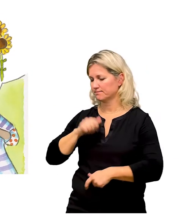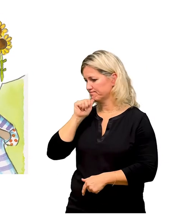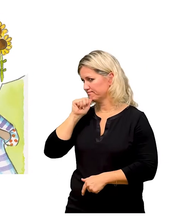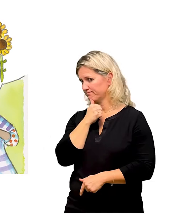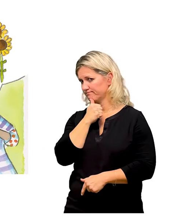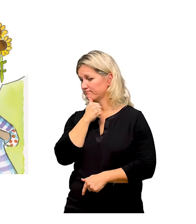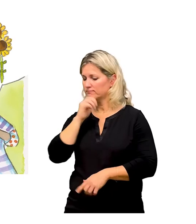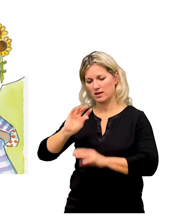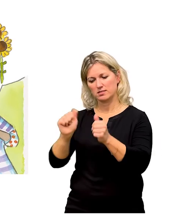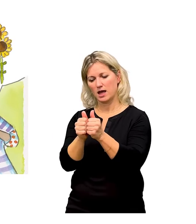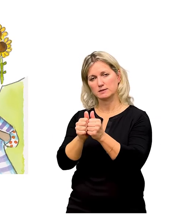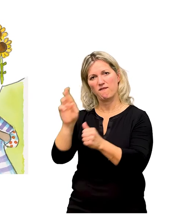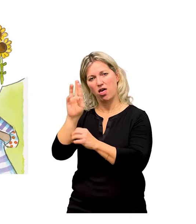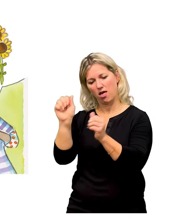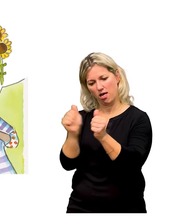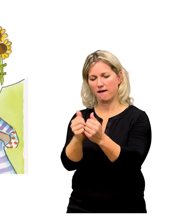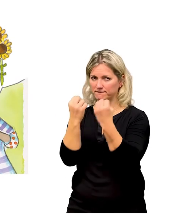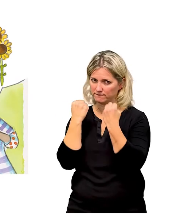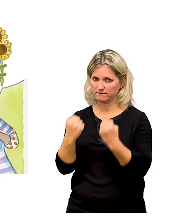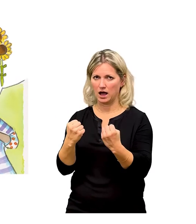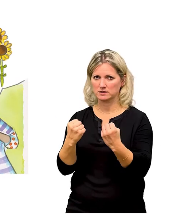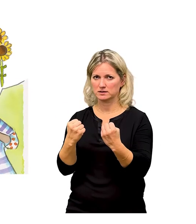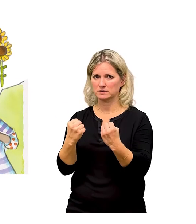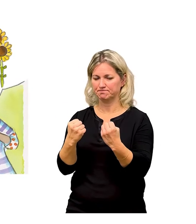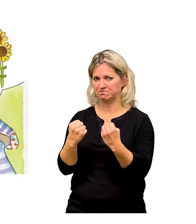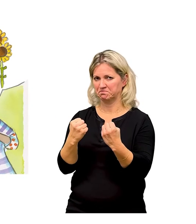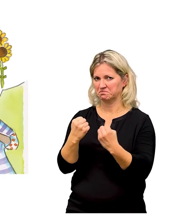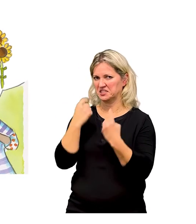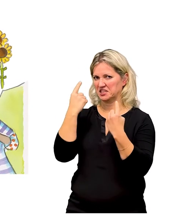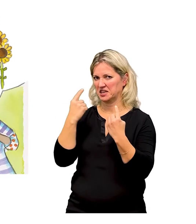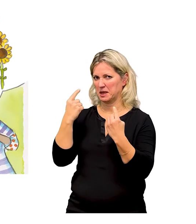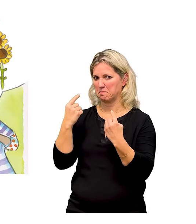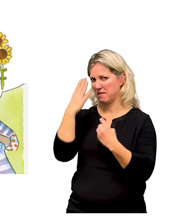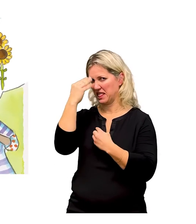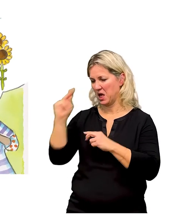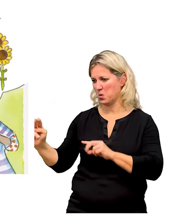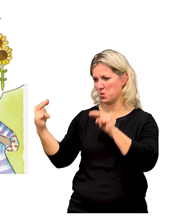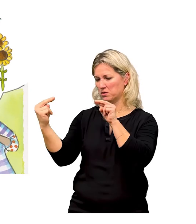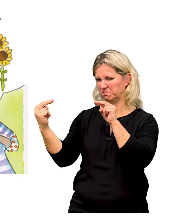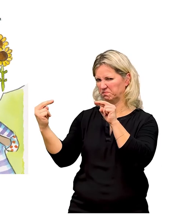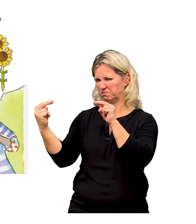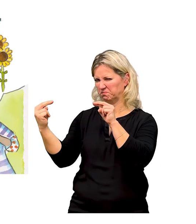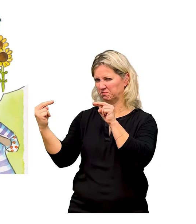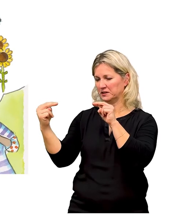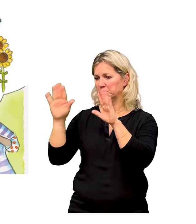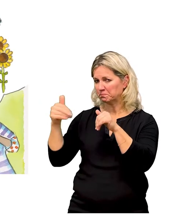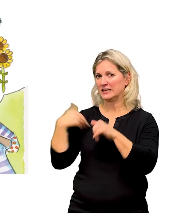schüttelt den Kopf. Die Tandems stehen fest. Kim und Matteo gucken sich unsicher an. Da ruft Suna.